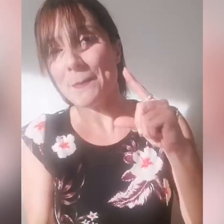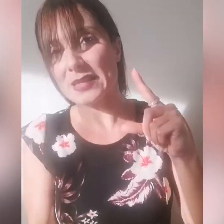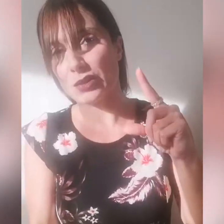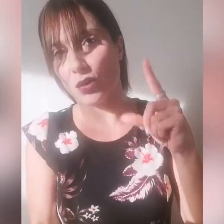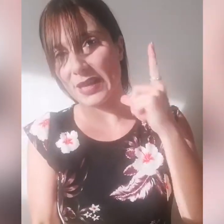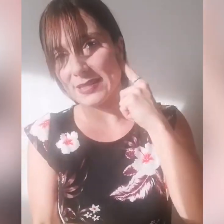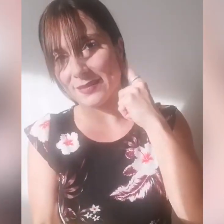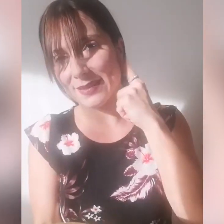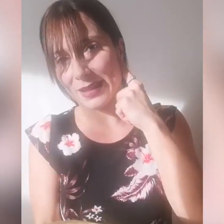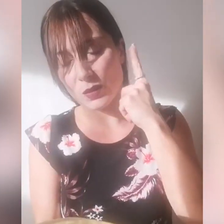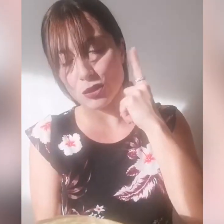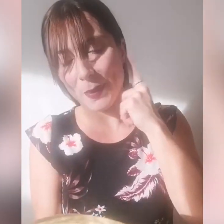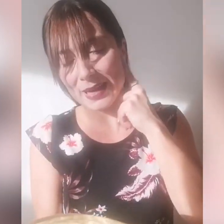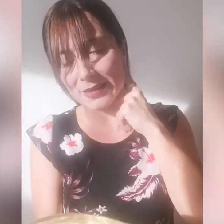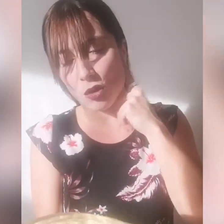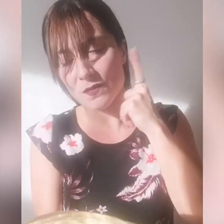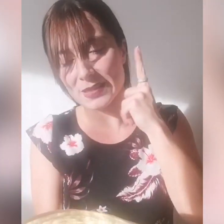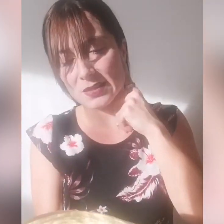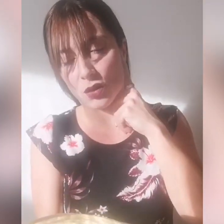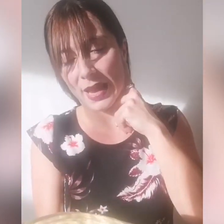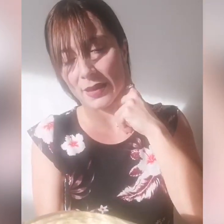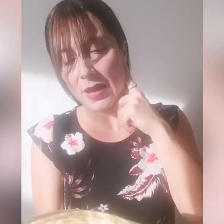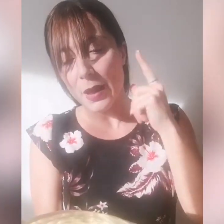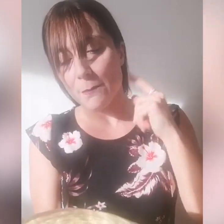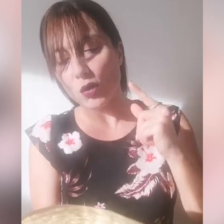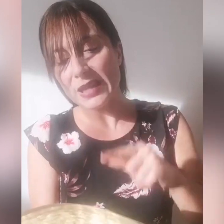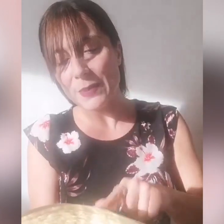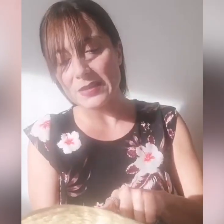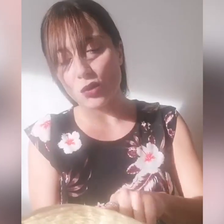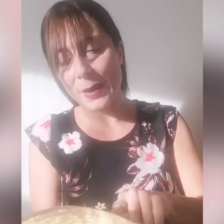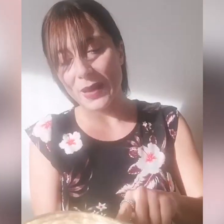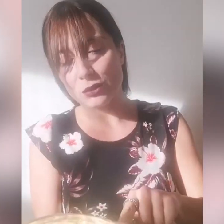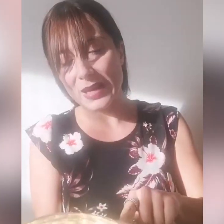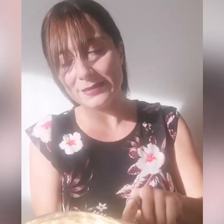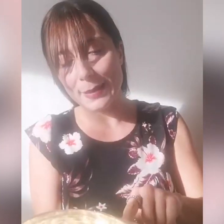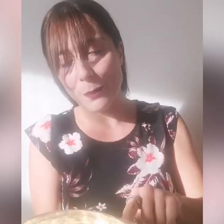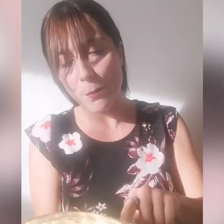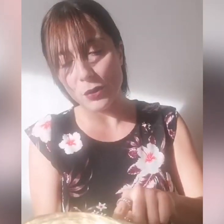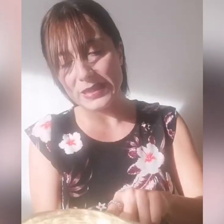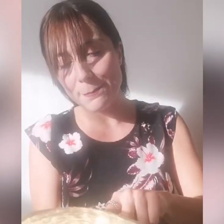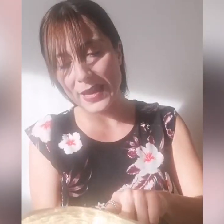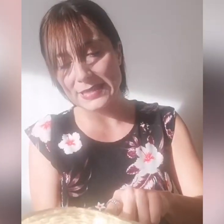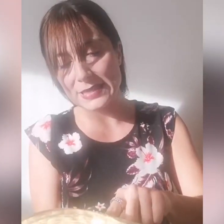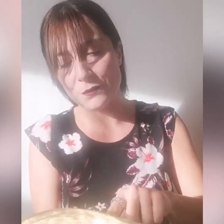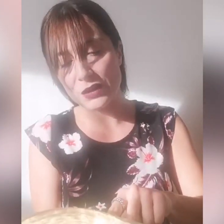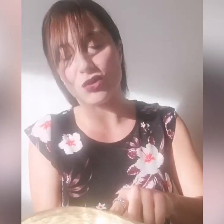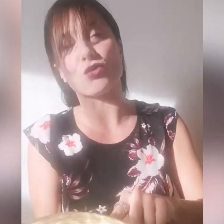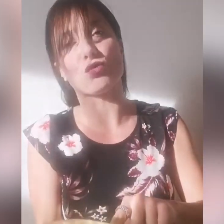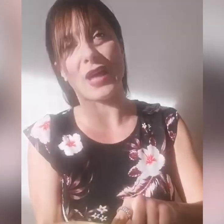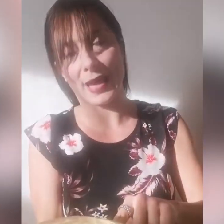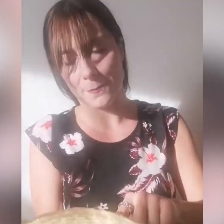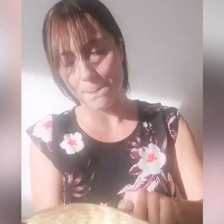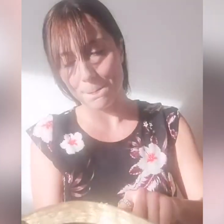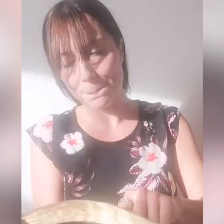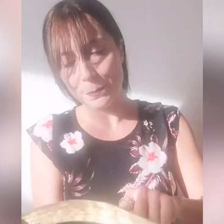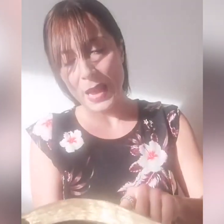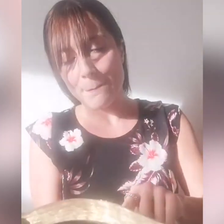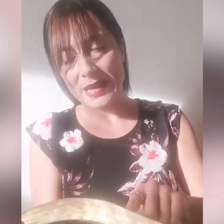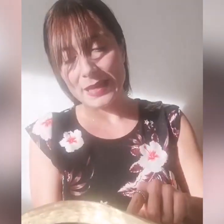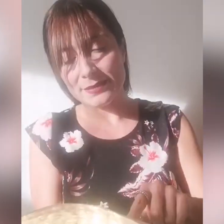persone, sentite, questo parla di conversione, molte persone appartenenti ai popoli del paese si fecero giudei, perché il